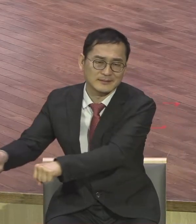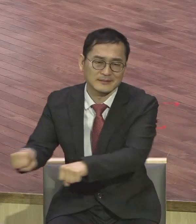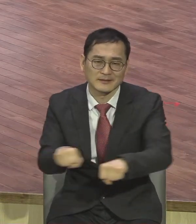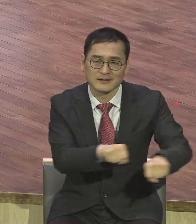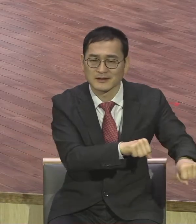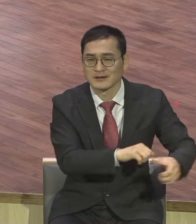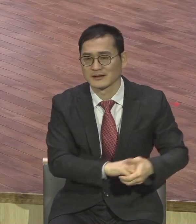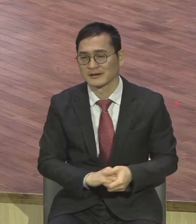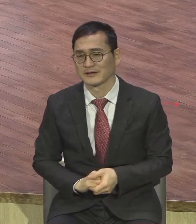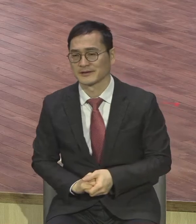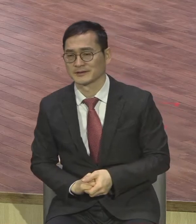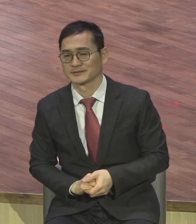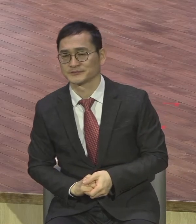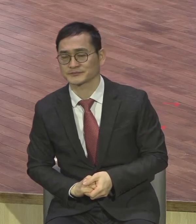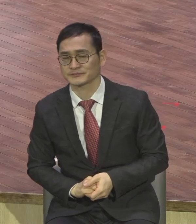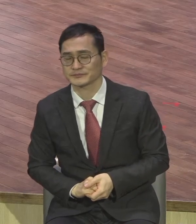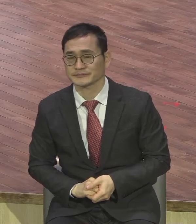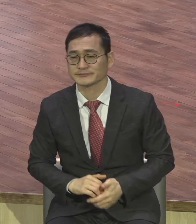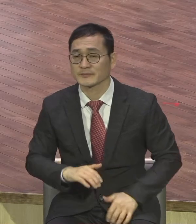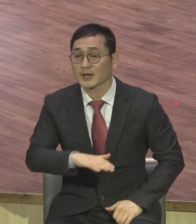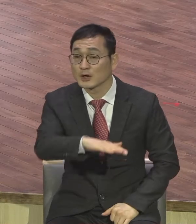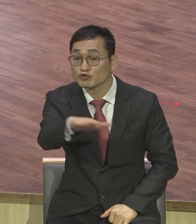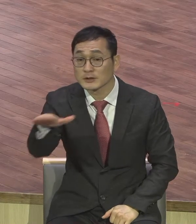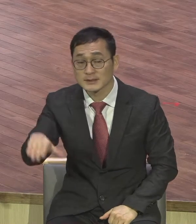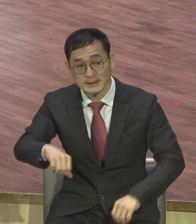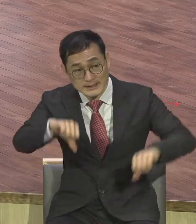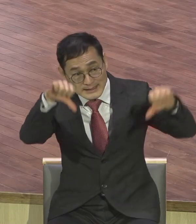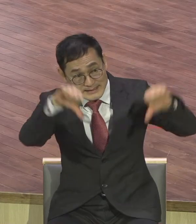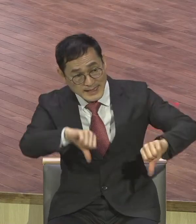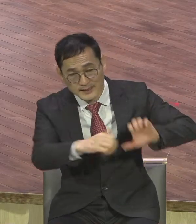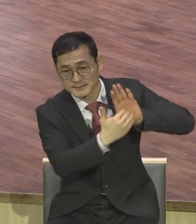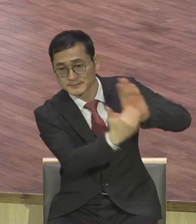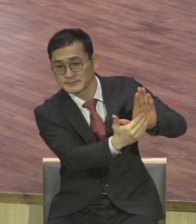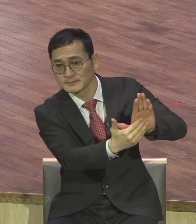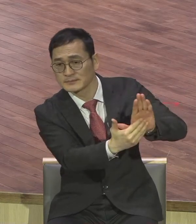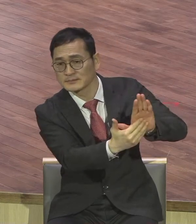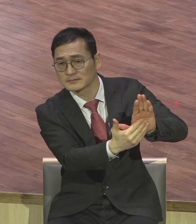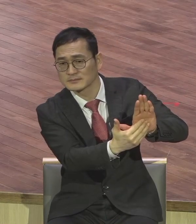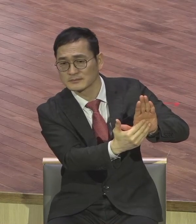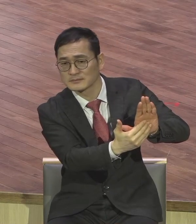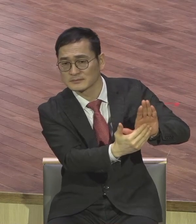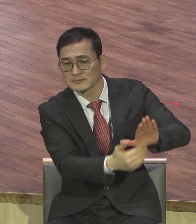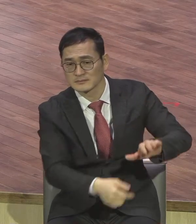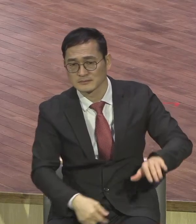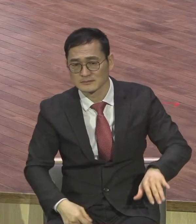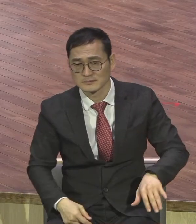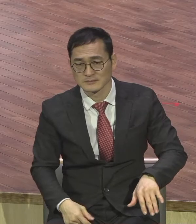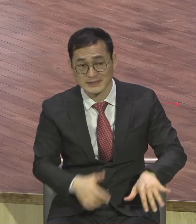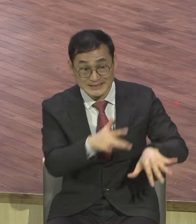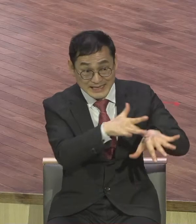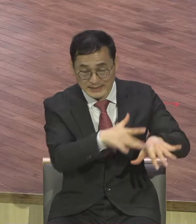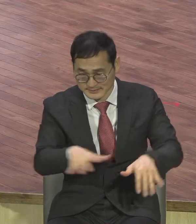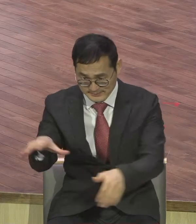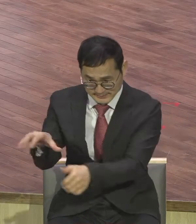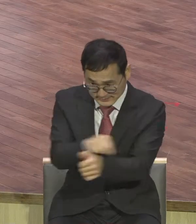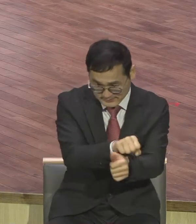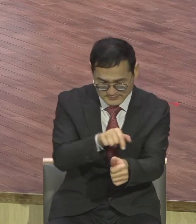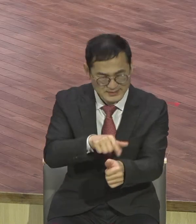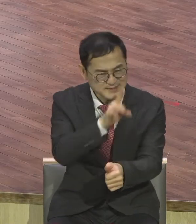우리는 이런 현장의 재앙을 막는 뭐가 돼야 돼요 현장의 달인이 돼야 돼요 여러분 밖에